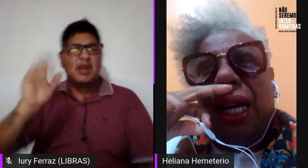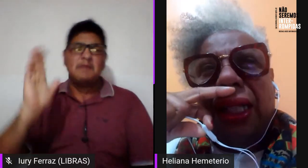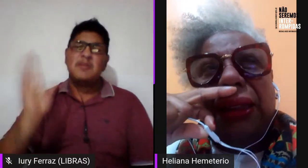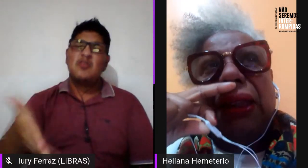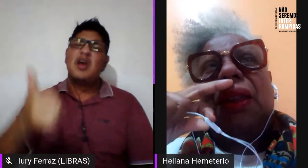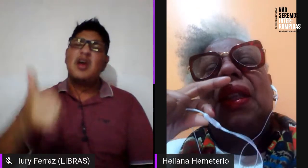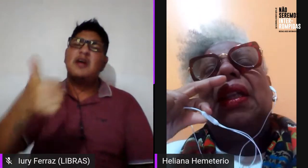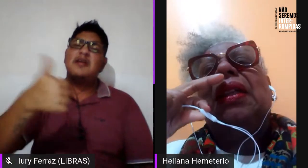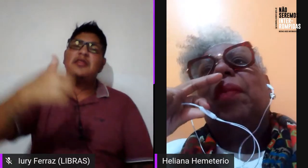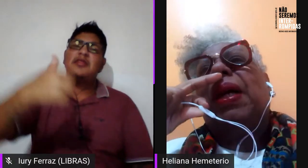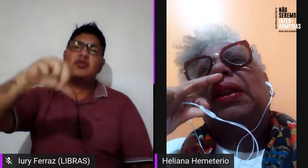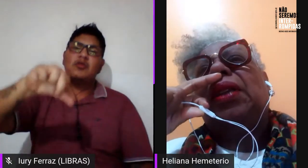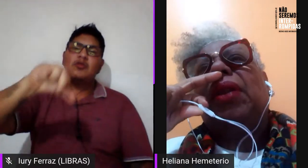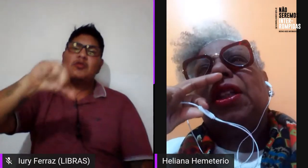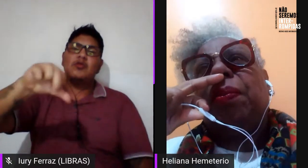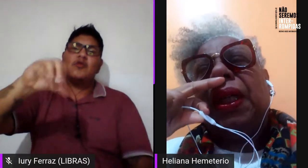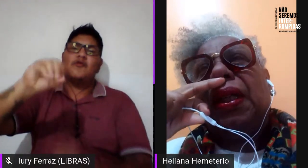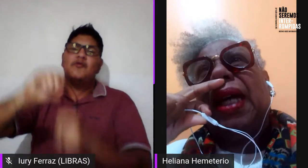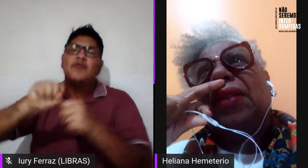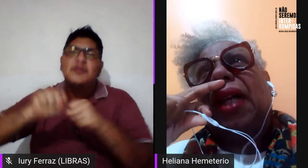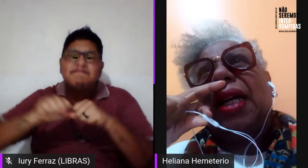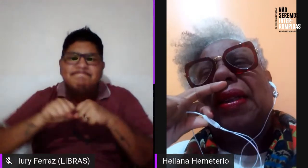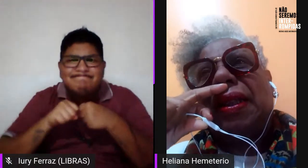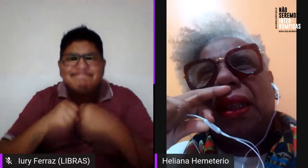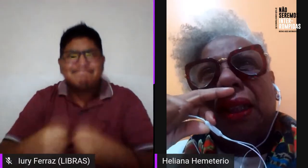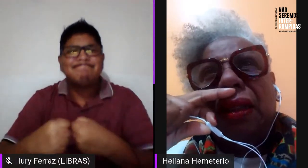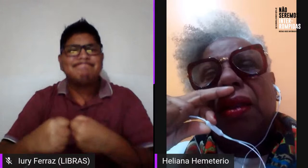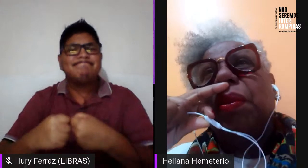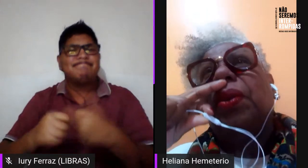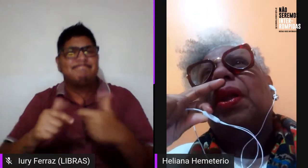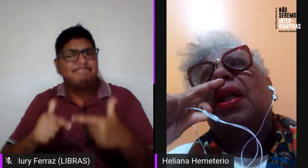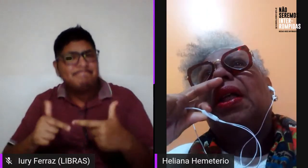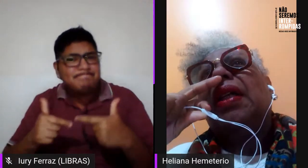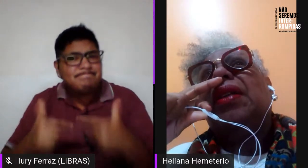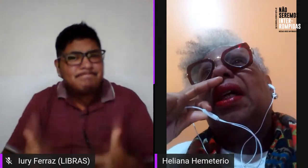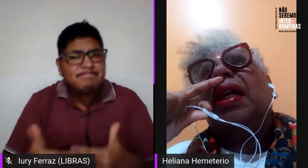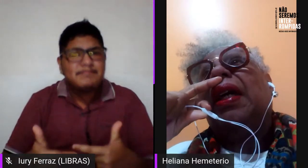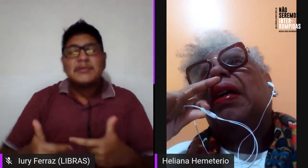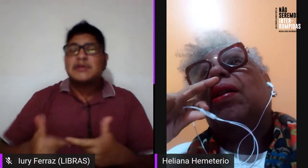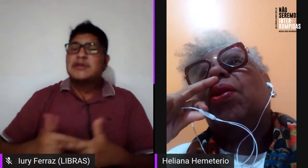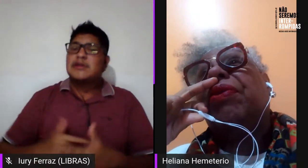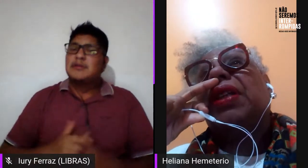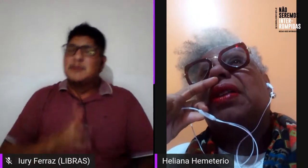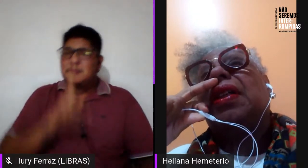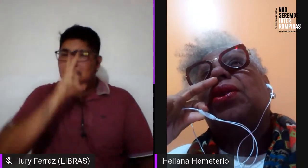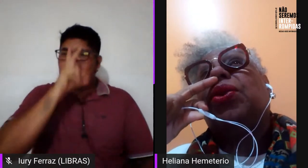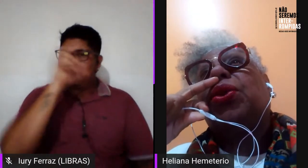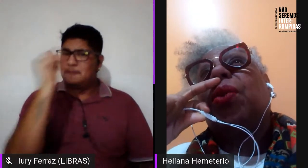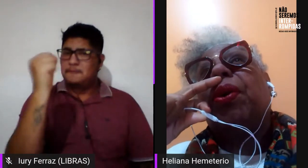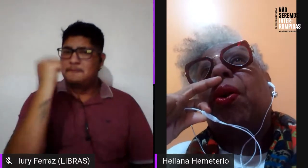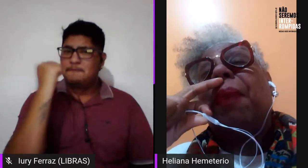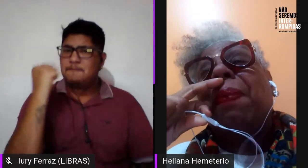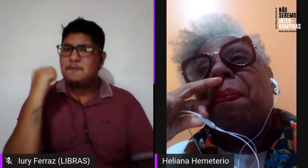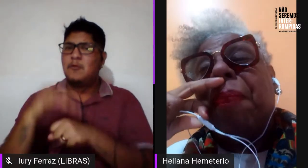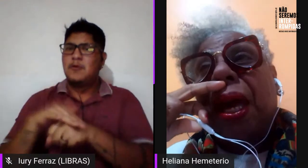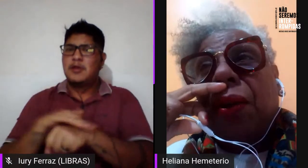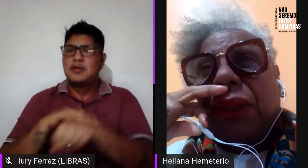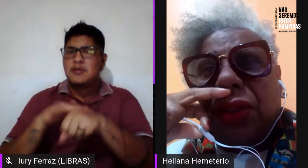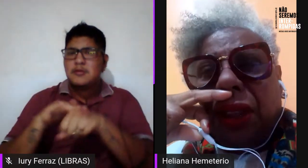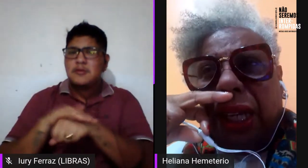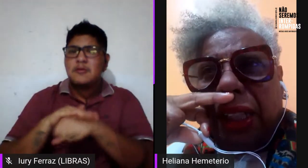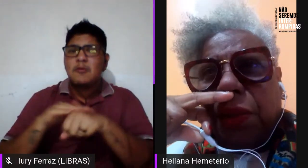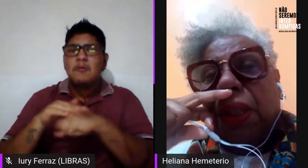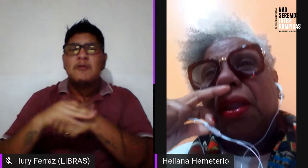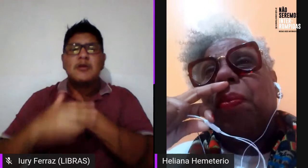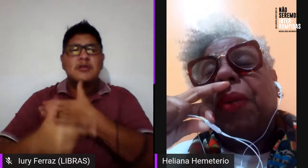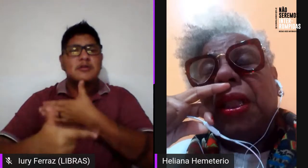engajada, debatendo lesbianidade e racismo, conversando sobre o papel